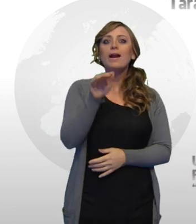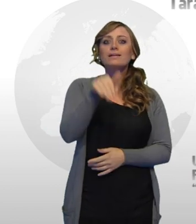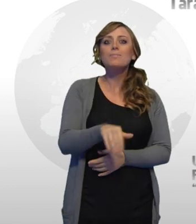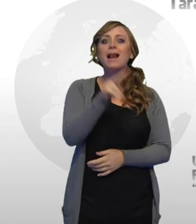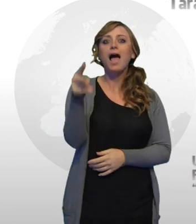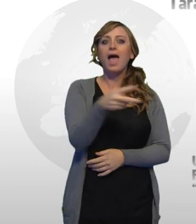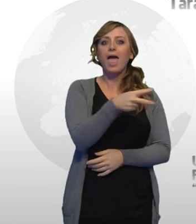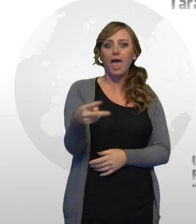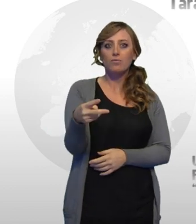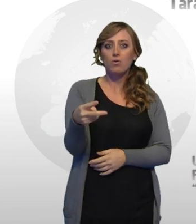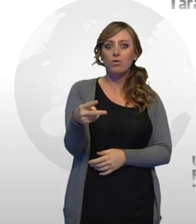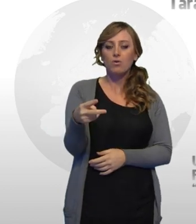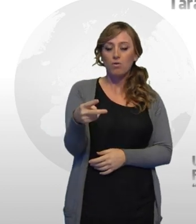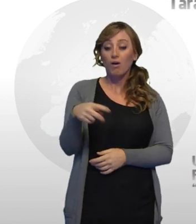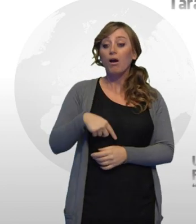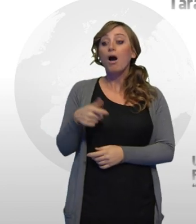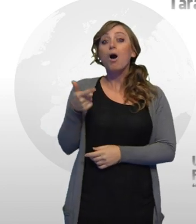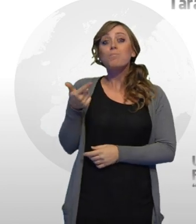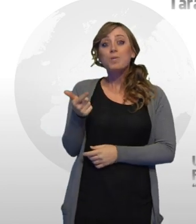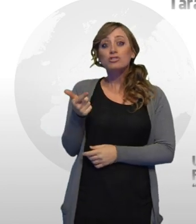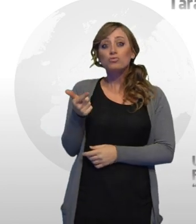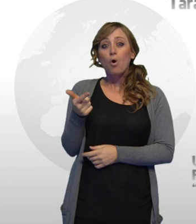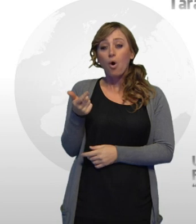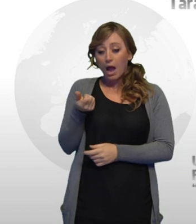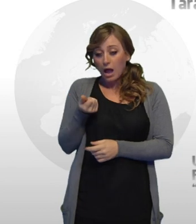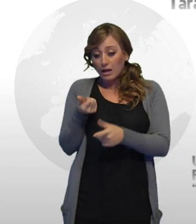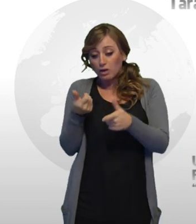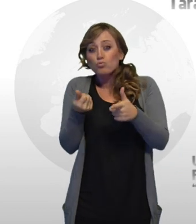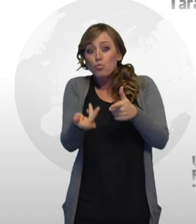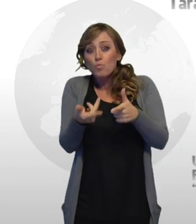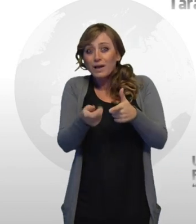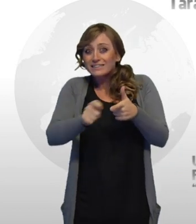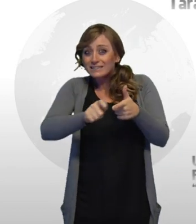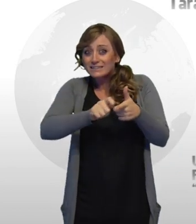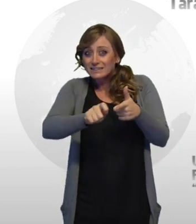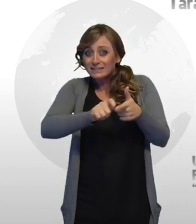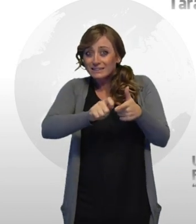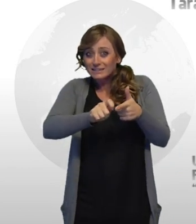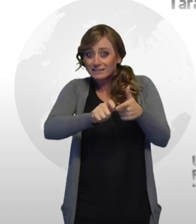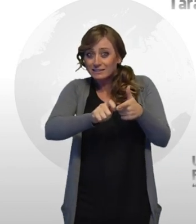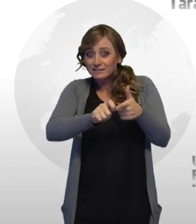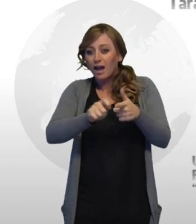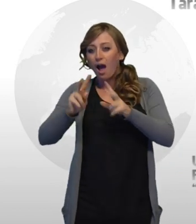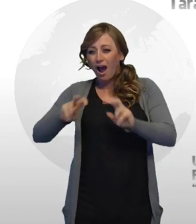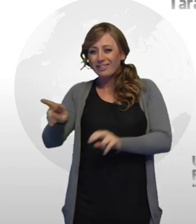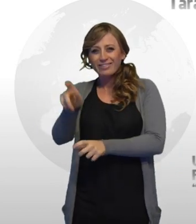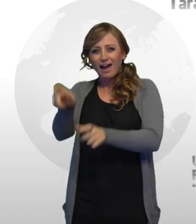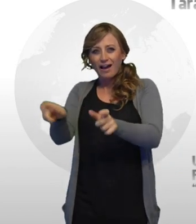degli indagati avevano nascosto nell'appartamento di un'anziana signora, anch'essa vittima dei finanziamenti